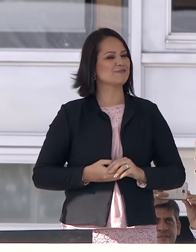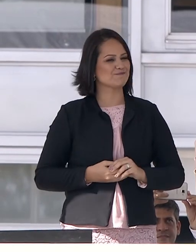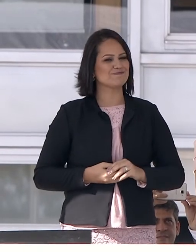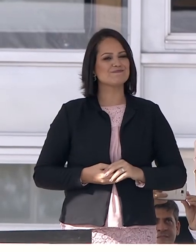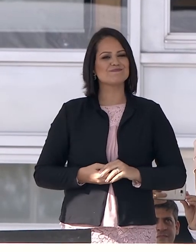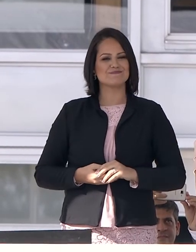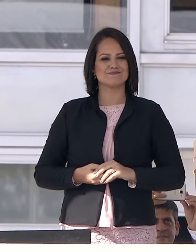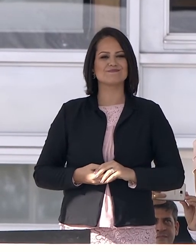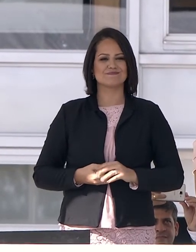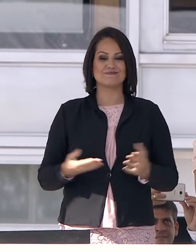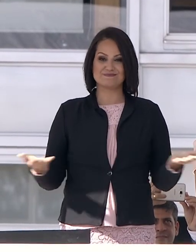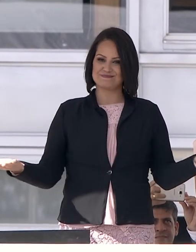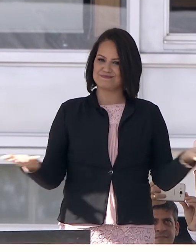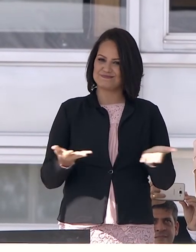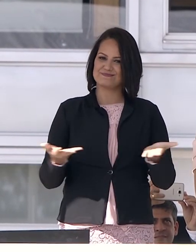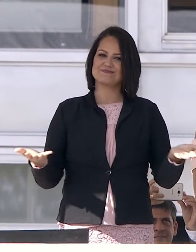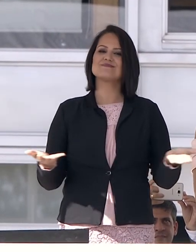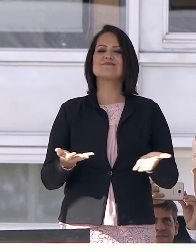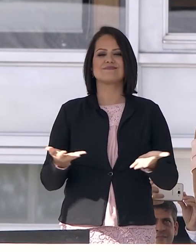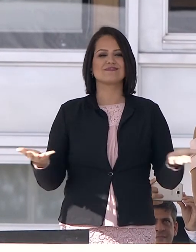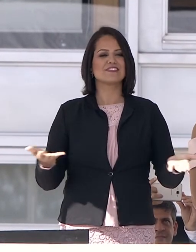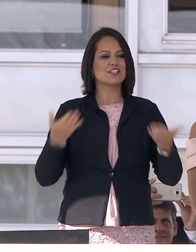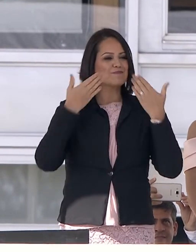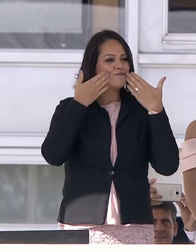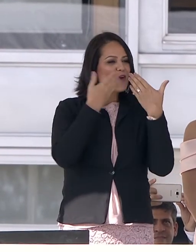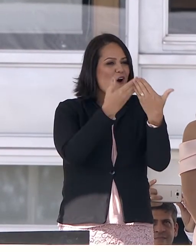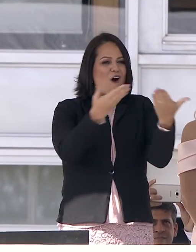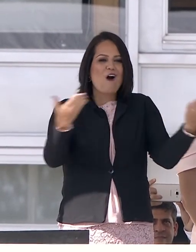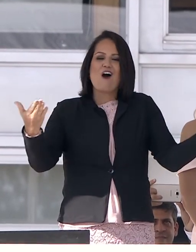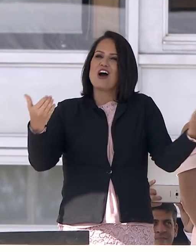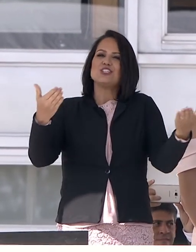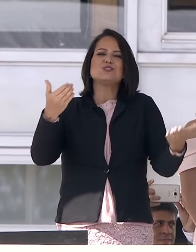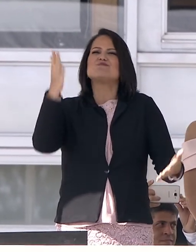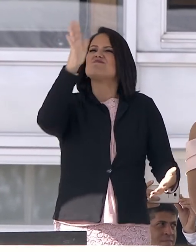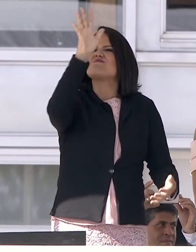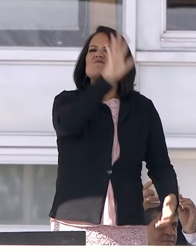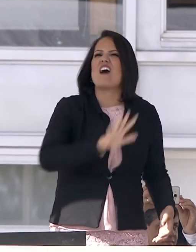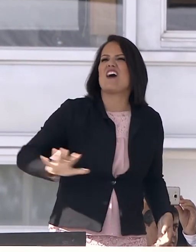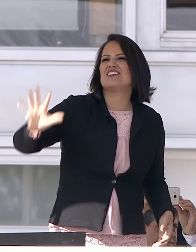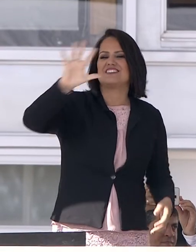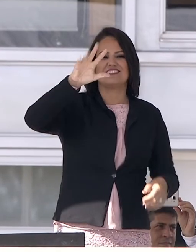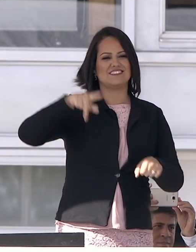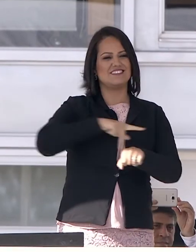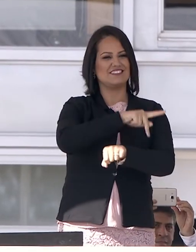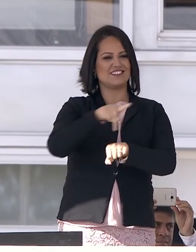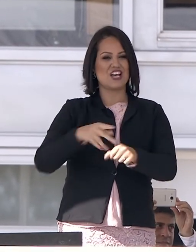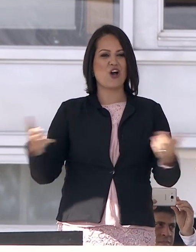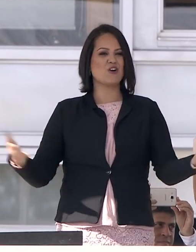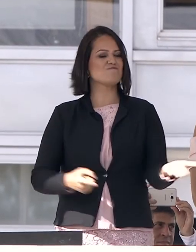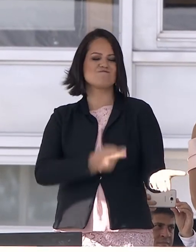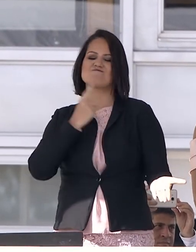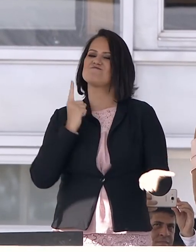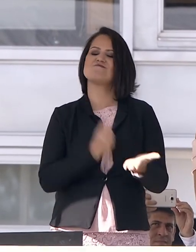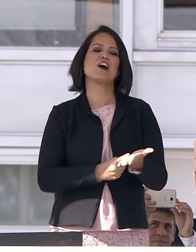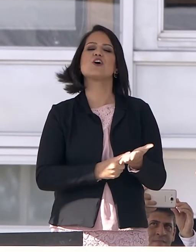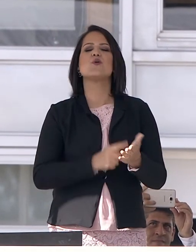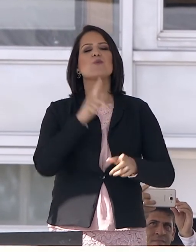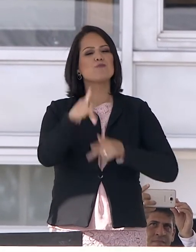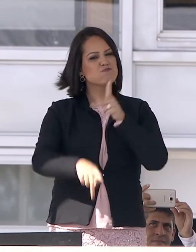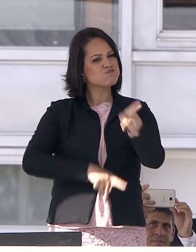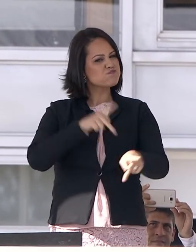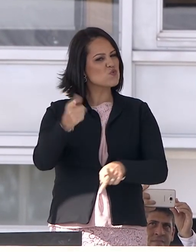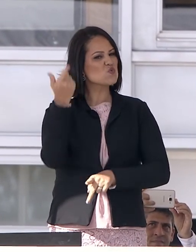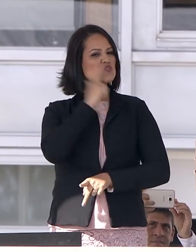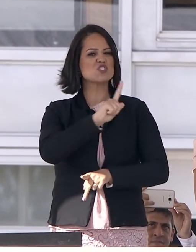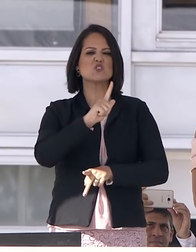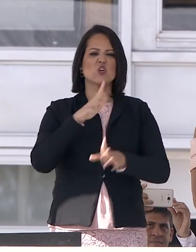E me coloco diante de toda a nação, neste dia, como um dia que o povo começou a